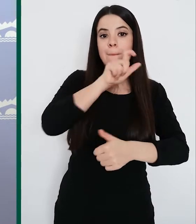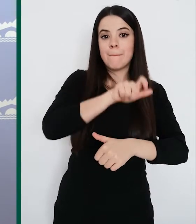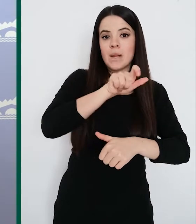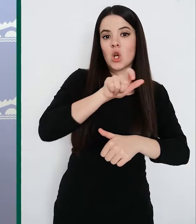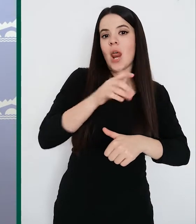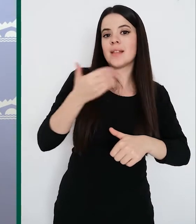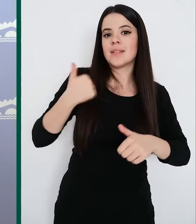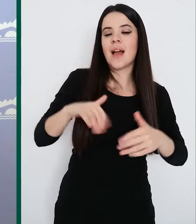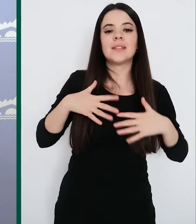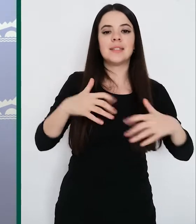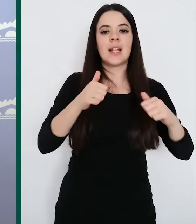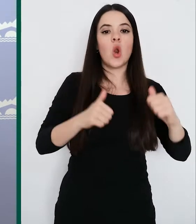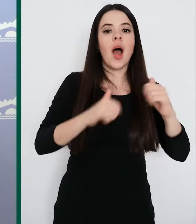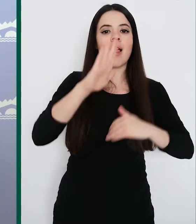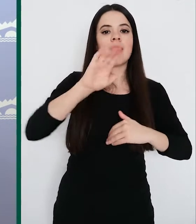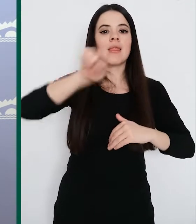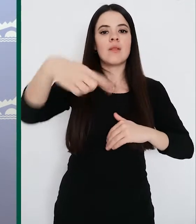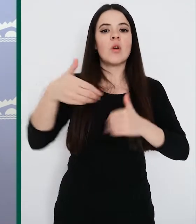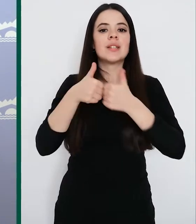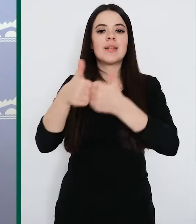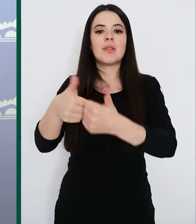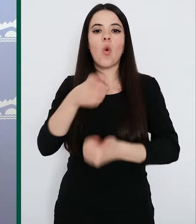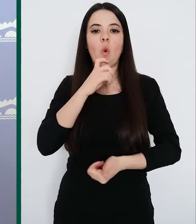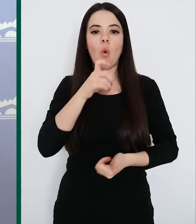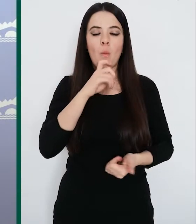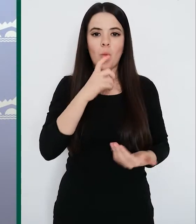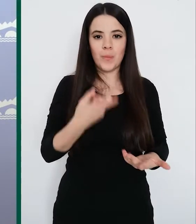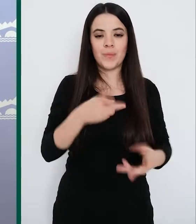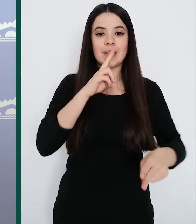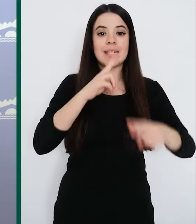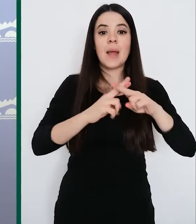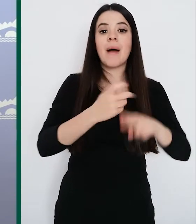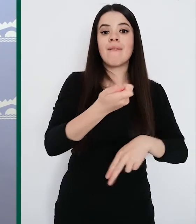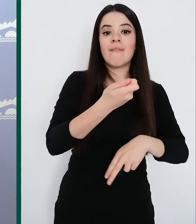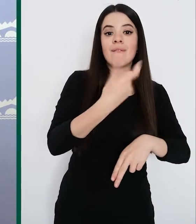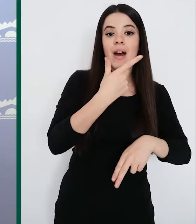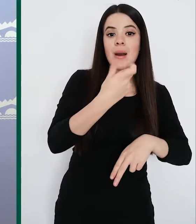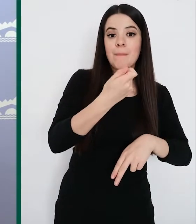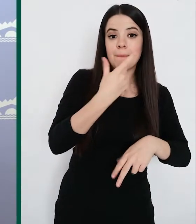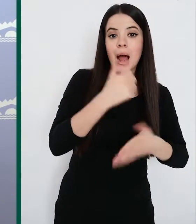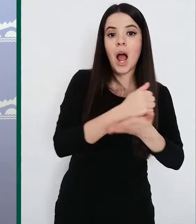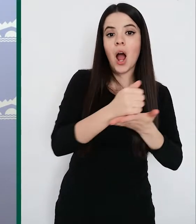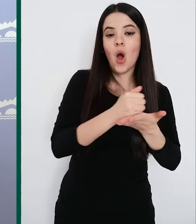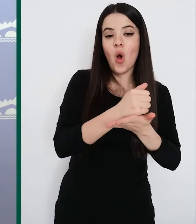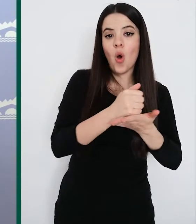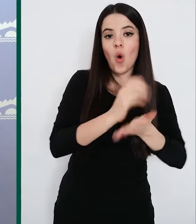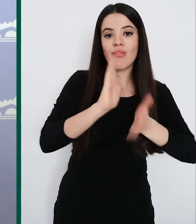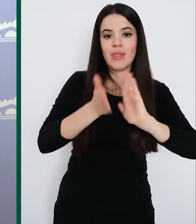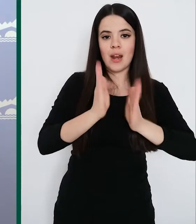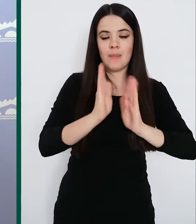reciben el alta. Se realiza un seguimiento farmacoterapéutico. Una vez que estos pacientes han recibido el alta,